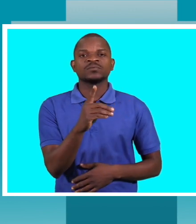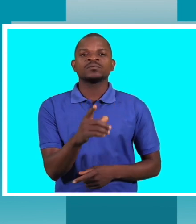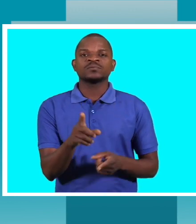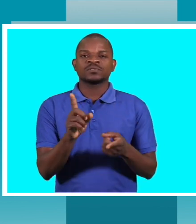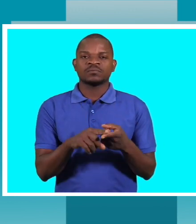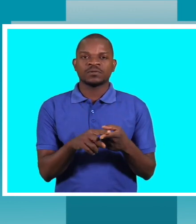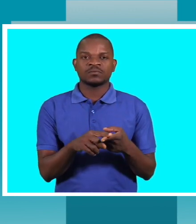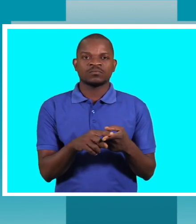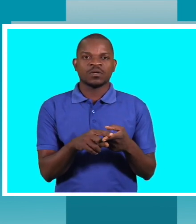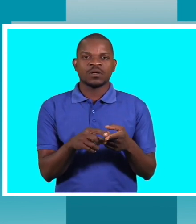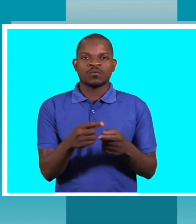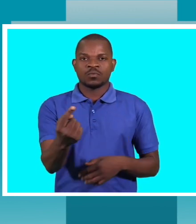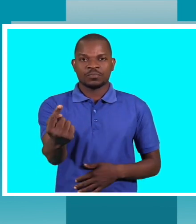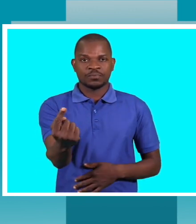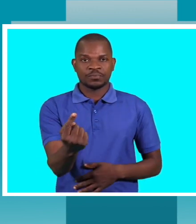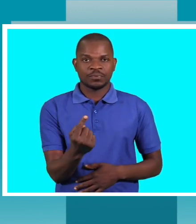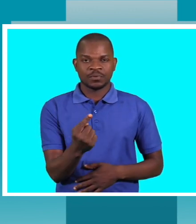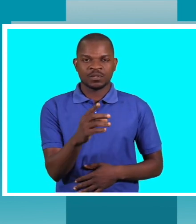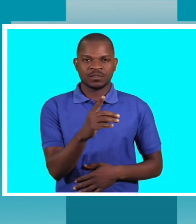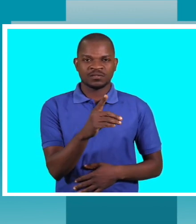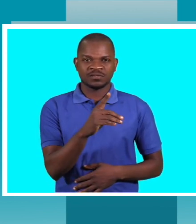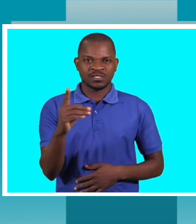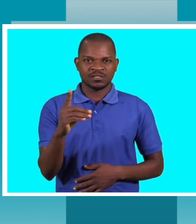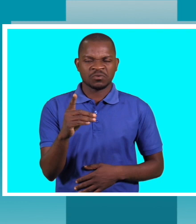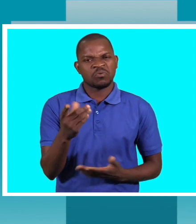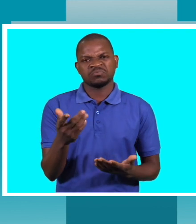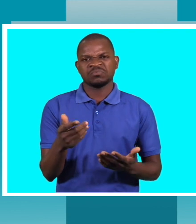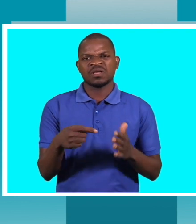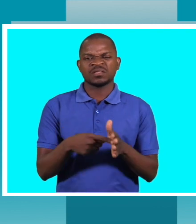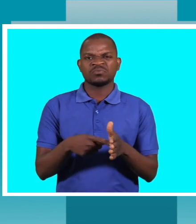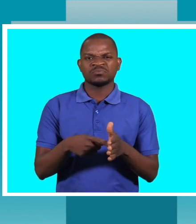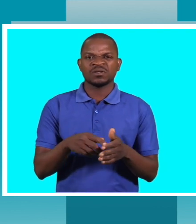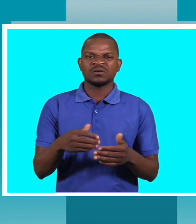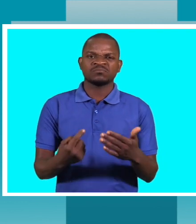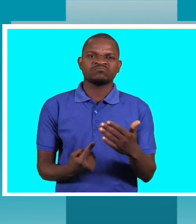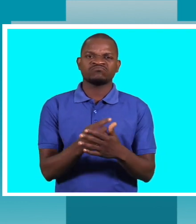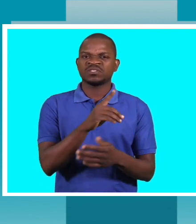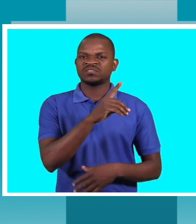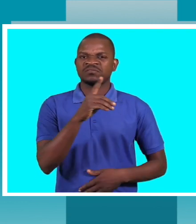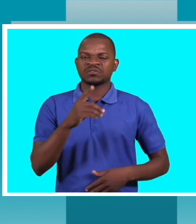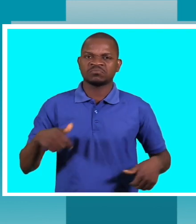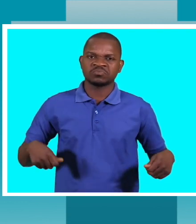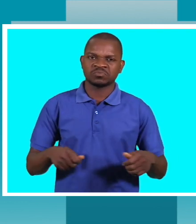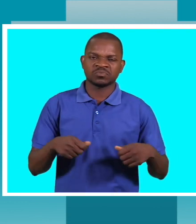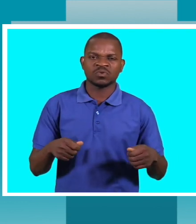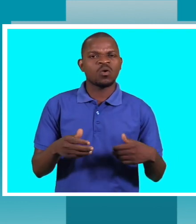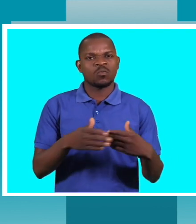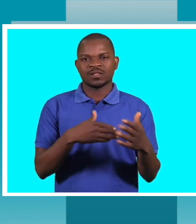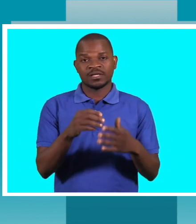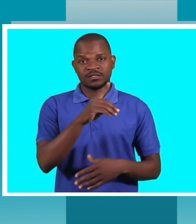Logo, quando a criança chega com alguma deficiência, seja ela motora ou qual for, a